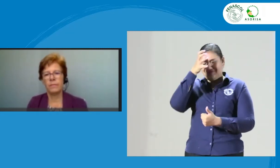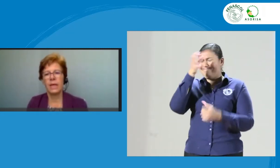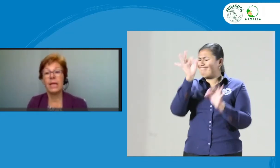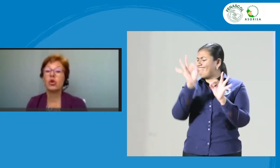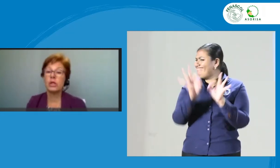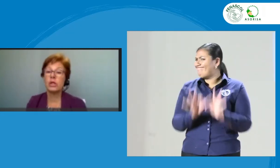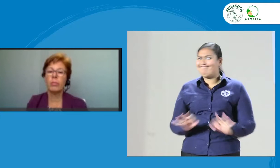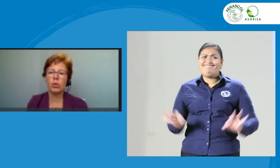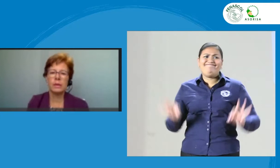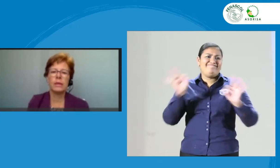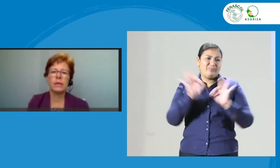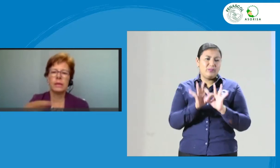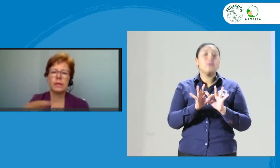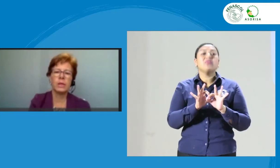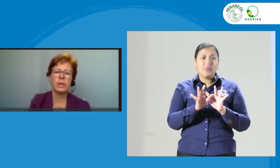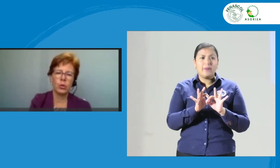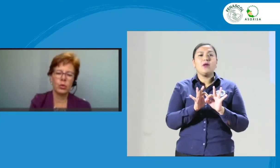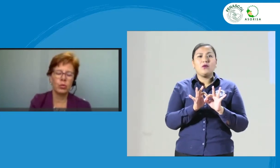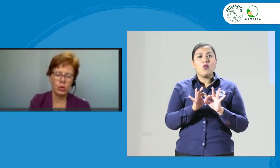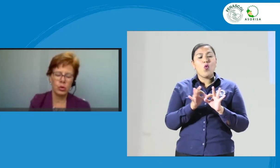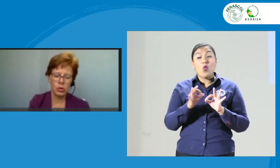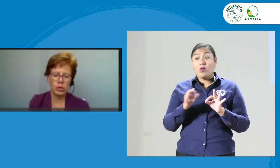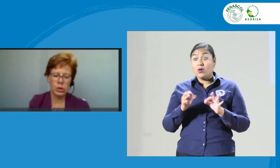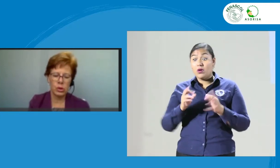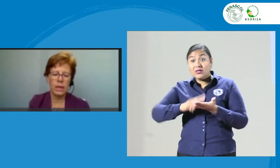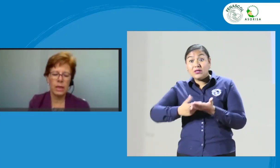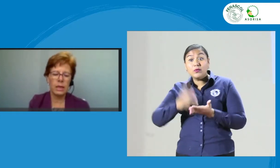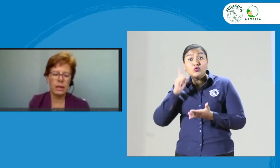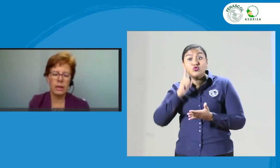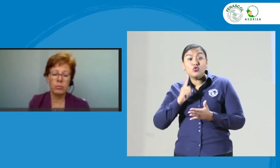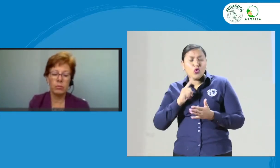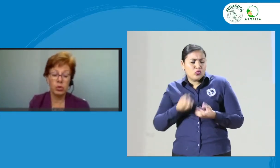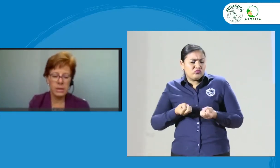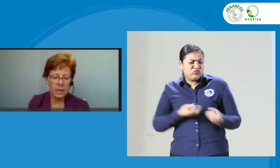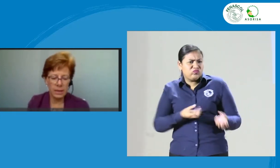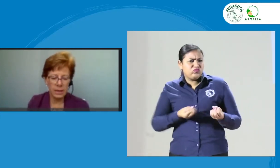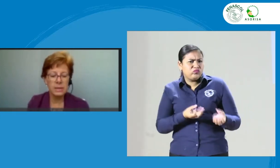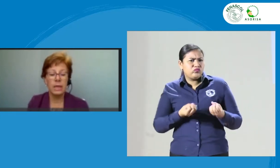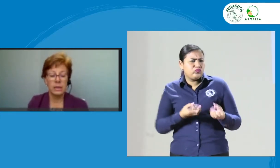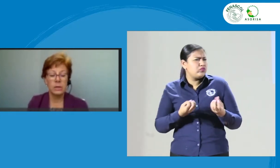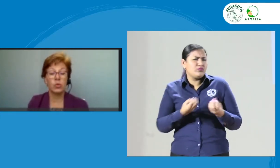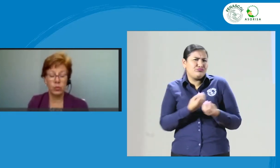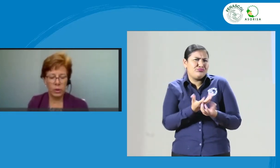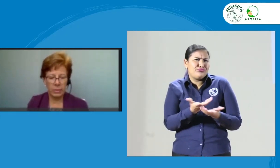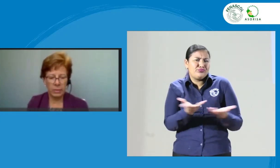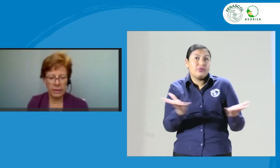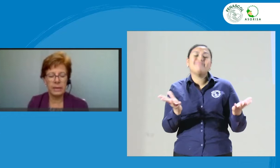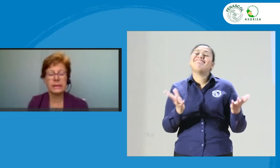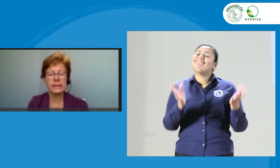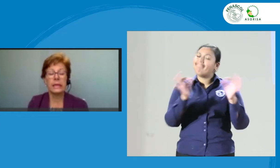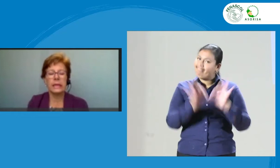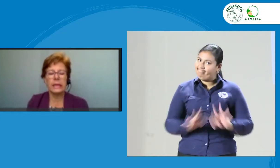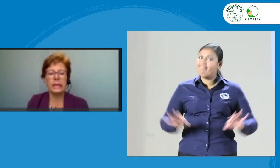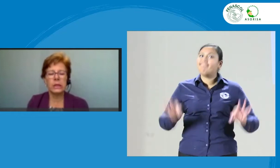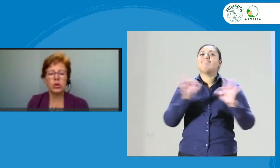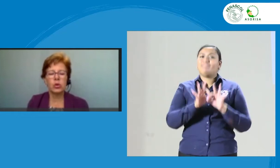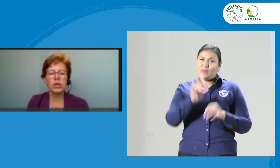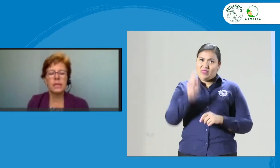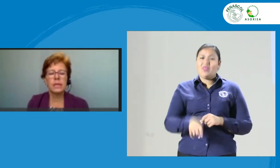Y los aportes del intérprete sordo en muchas áreas son fundamentales. Entonces,